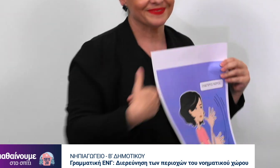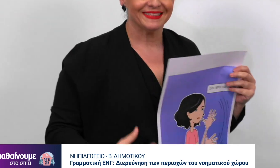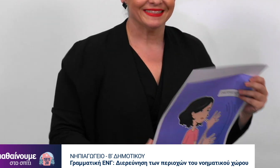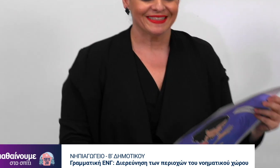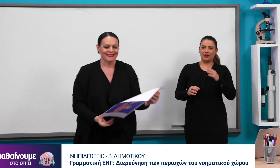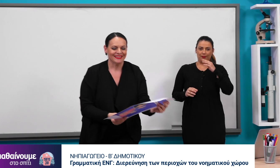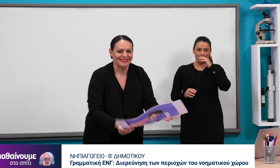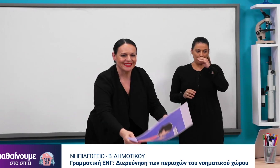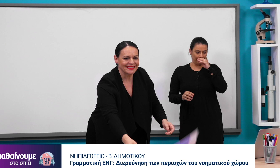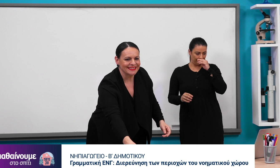Να πω να πω.